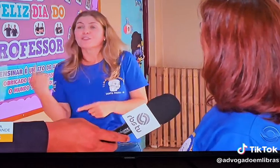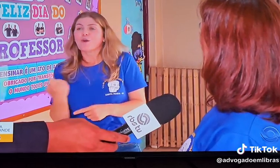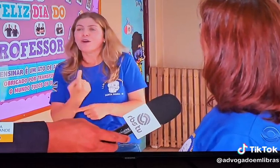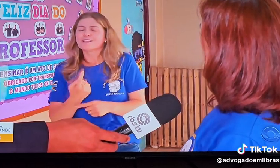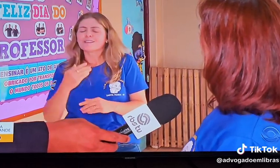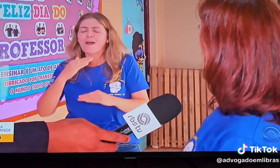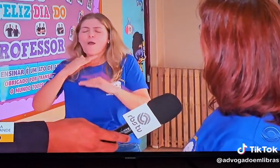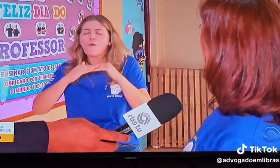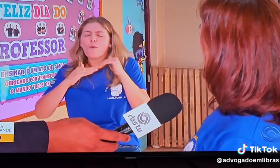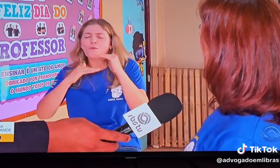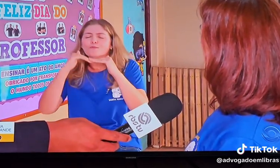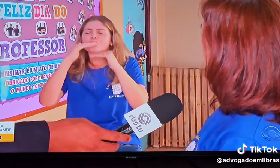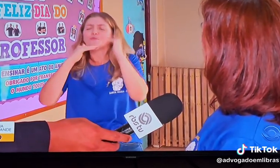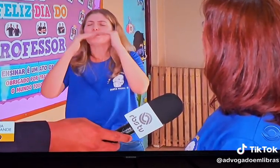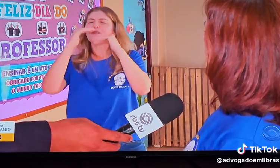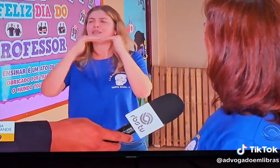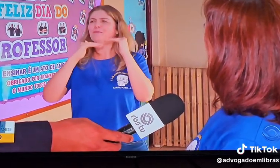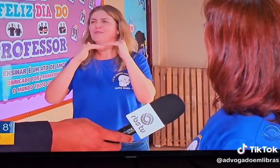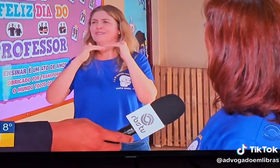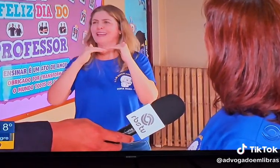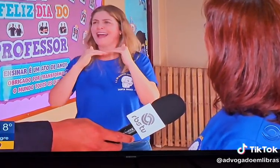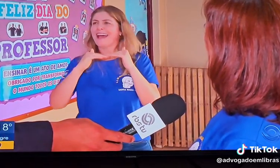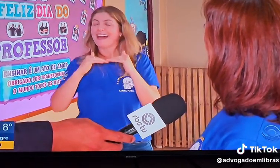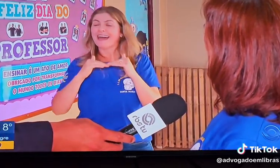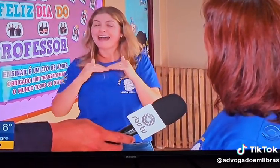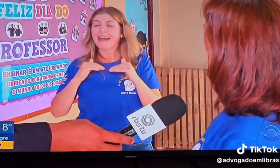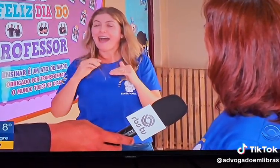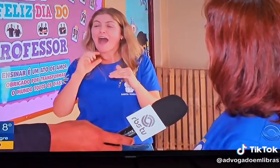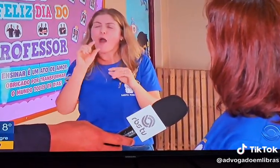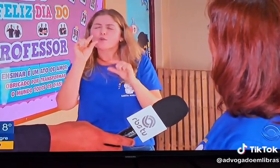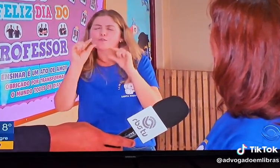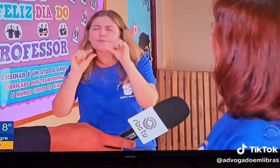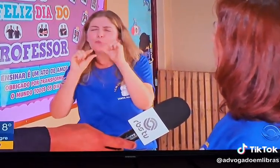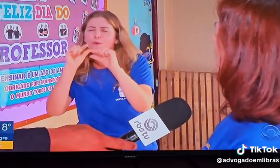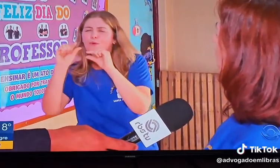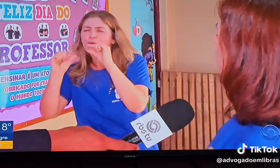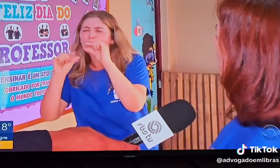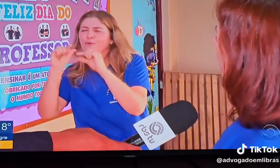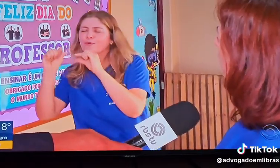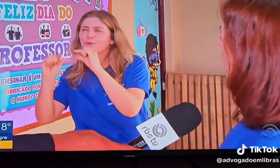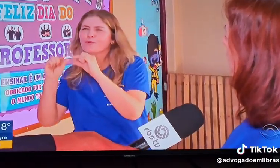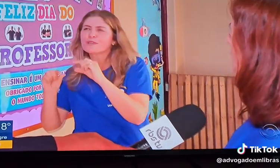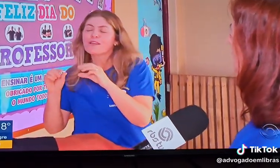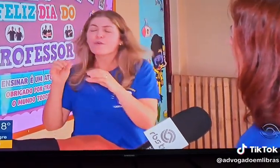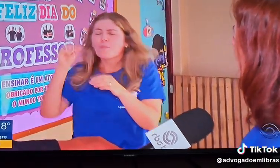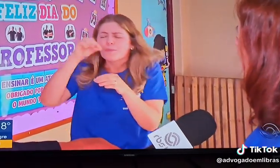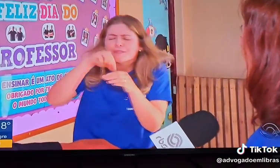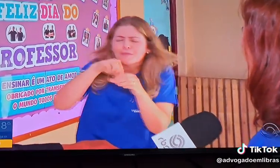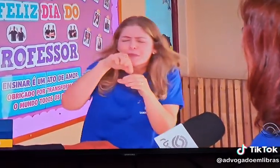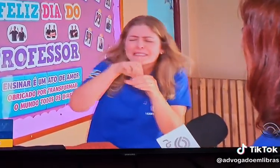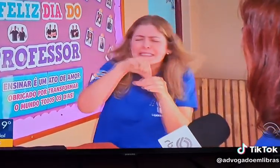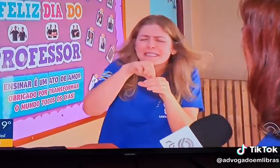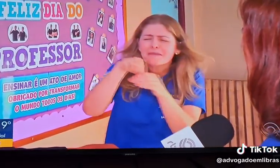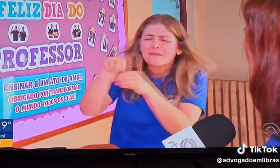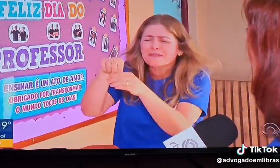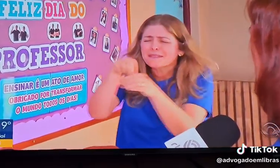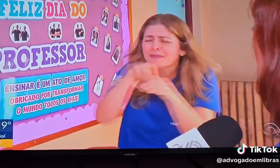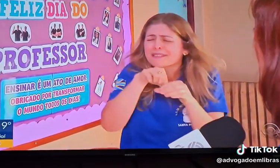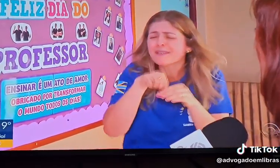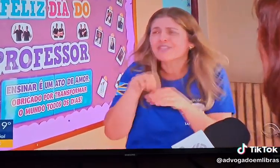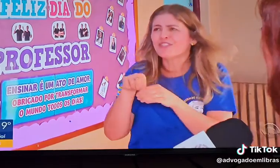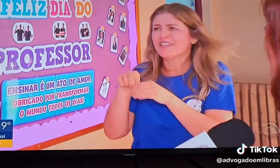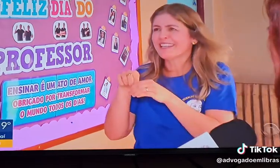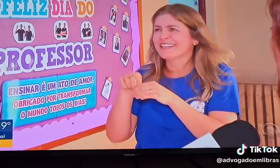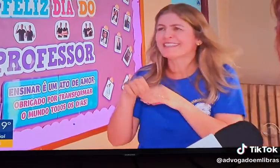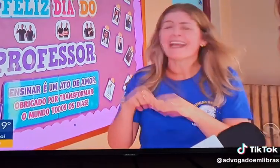Porque nós construímos, e aos poucos, vamos